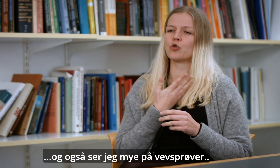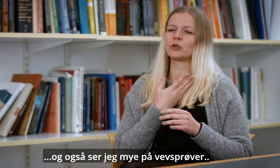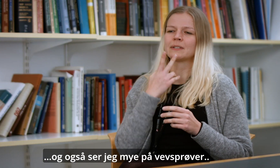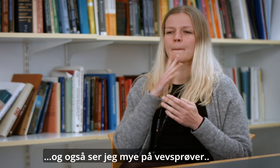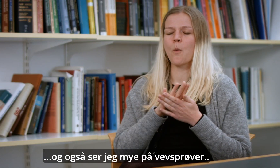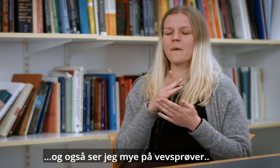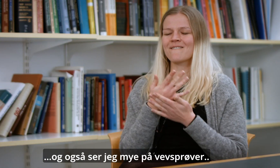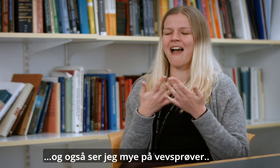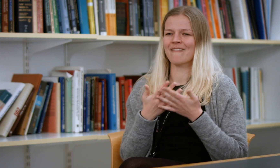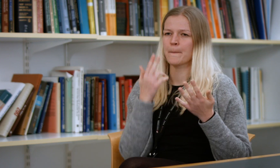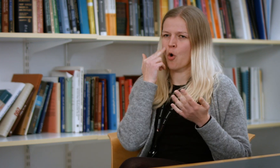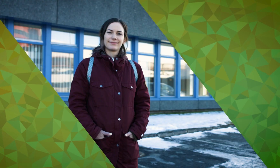Også ser jeg på mye på vevsprøver. 35.